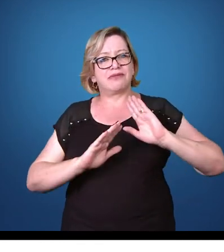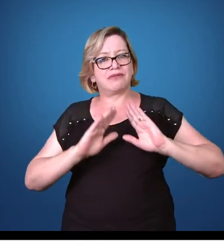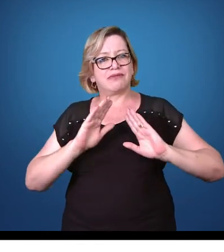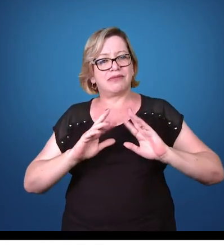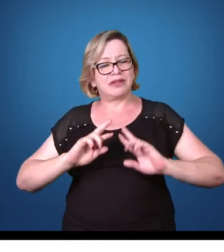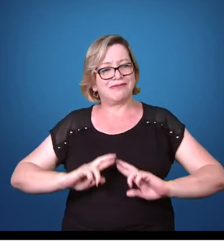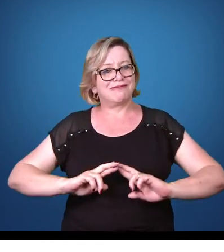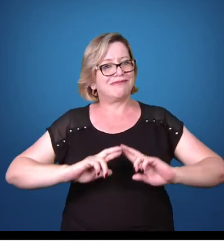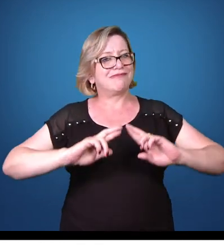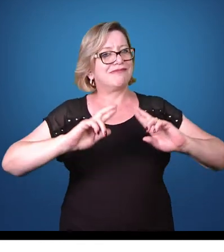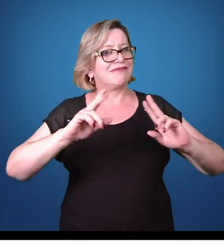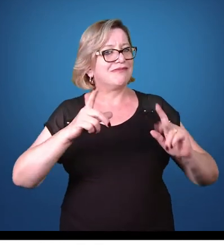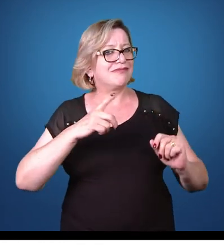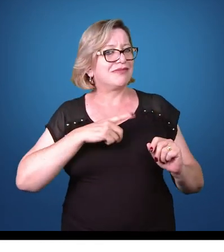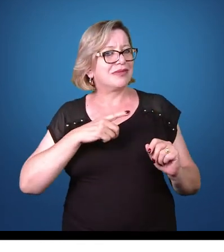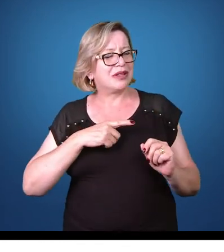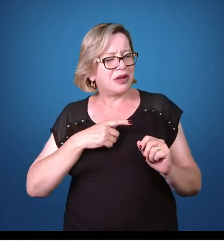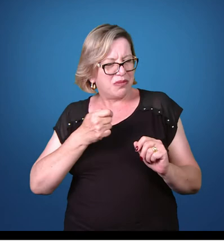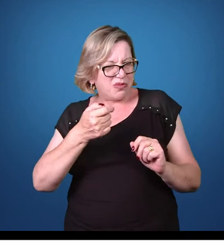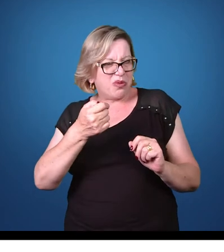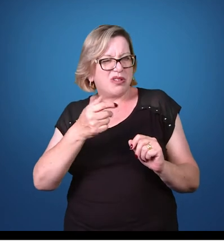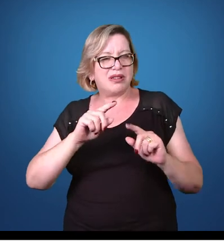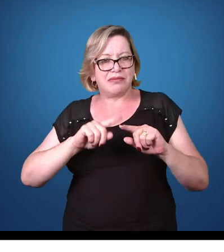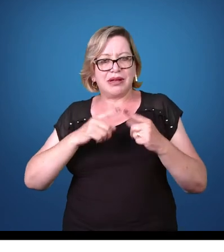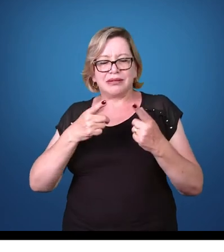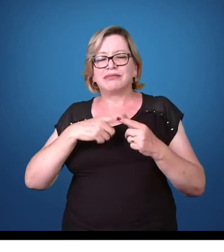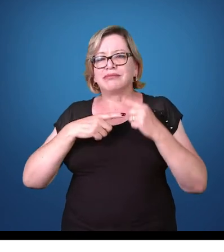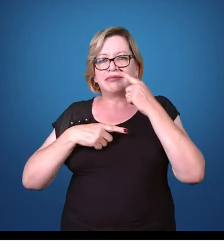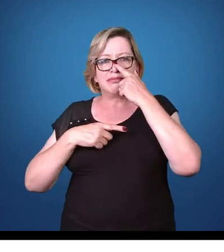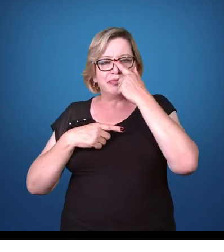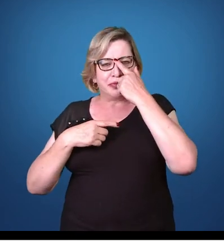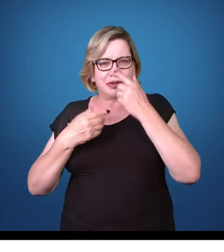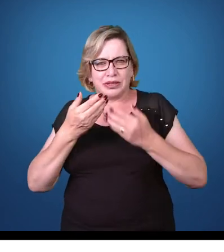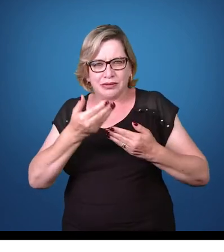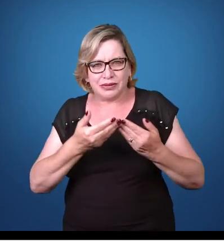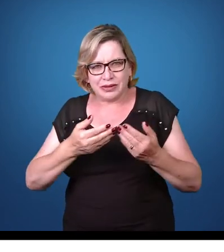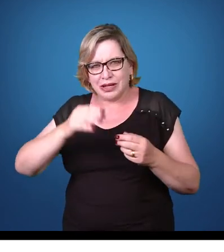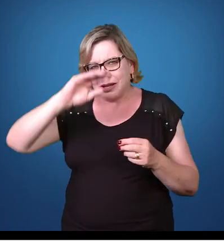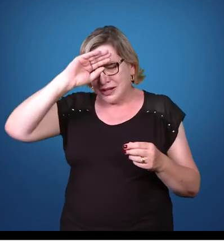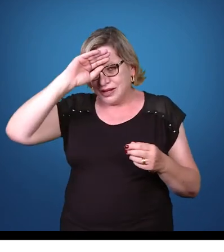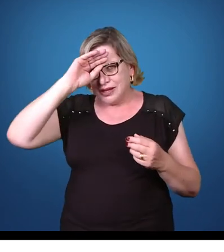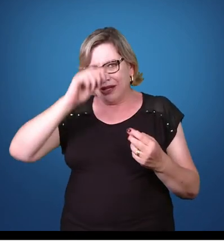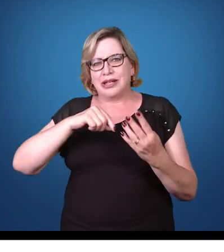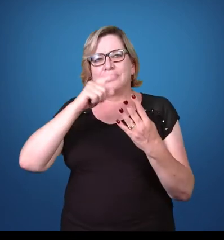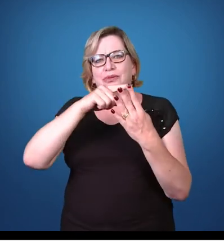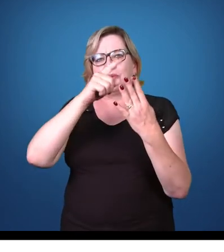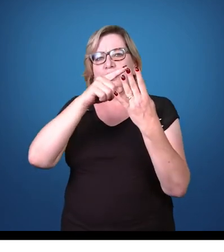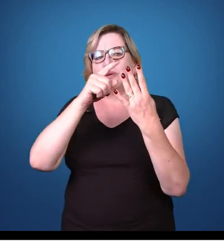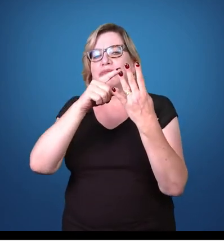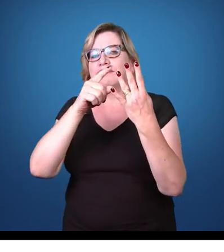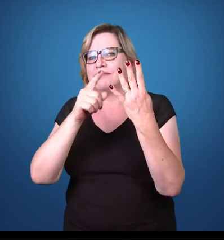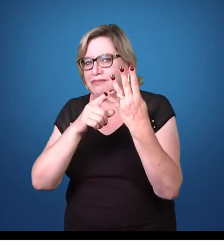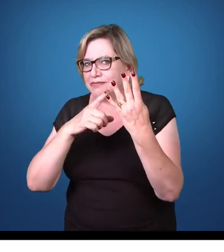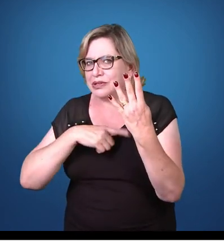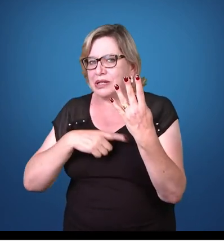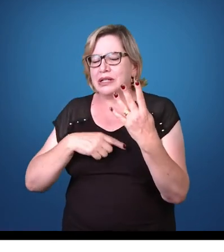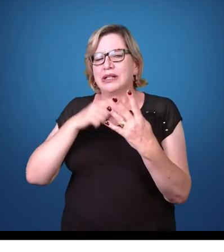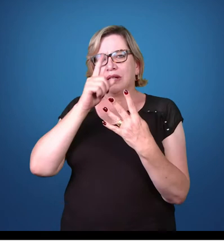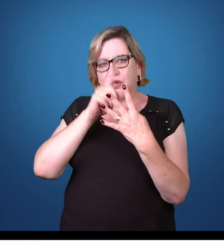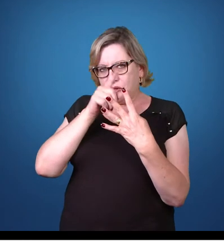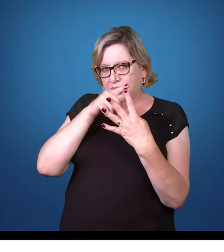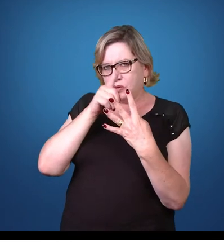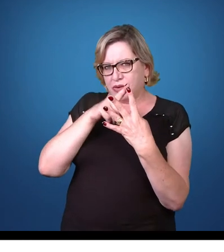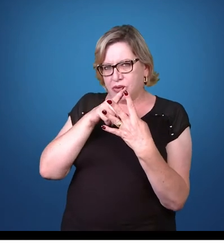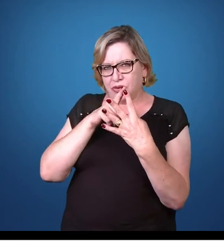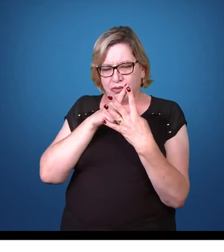diferenças, pequenas diferenças, mas que basicamente é relacionada à febre. Quem são as espécies? Nós temos,